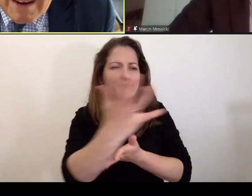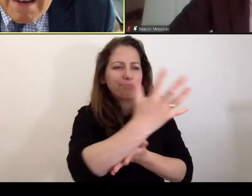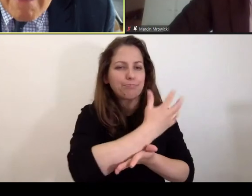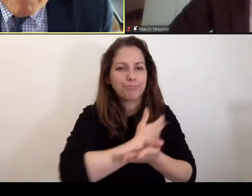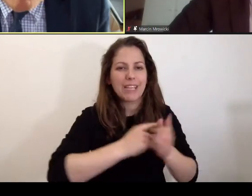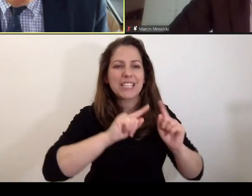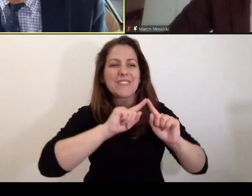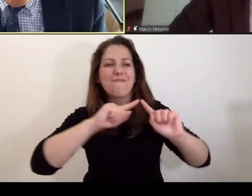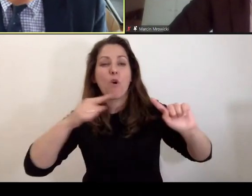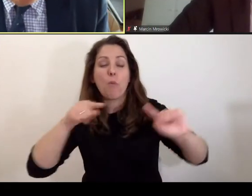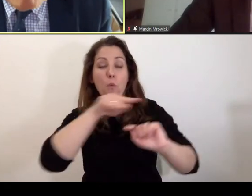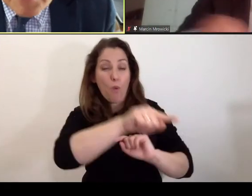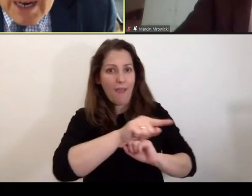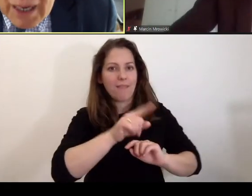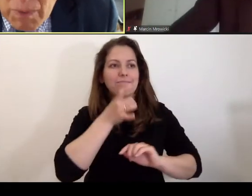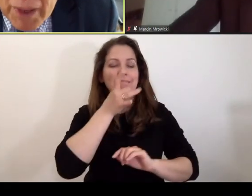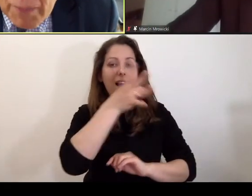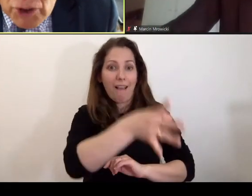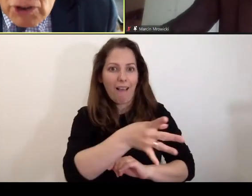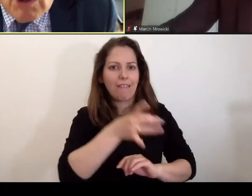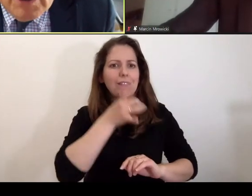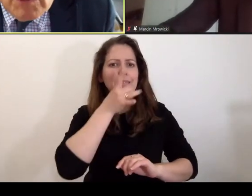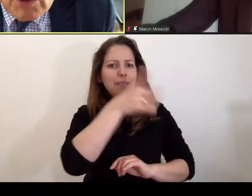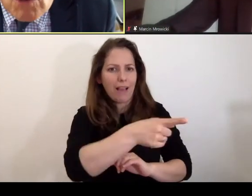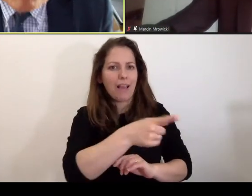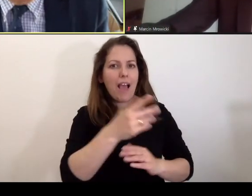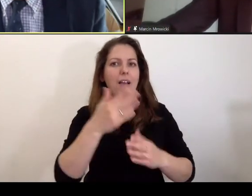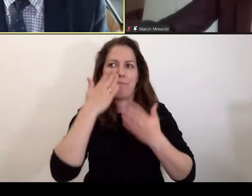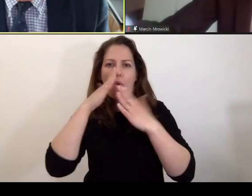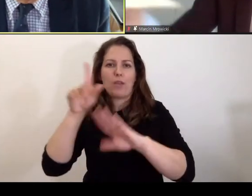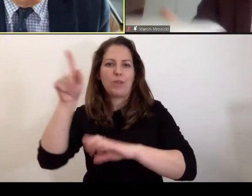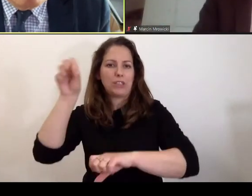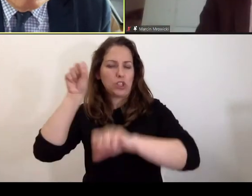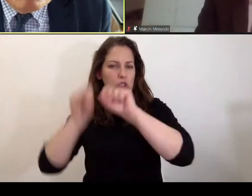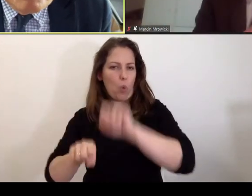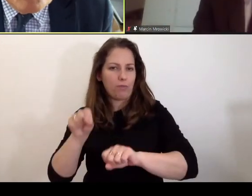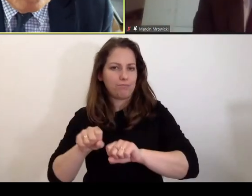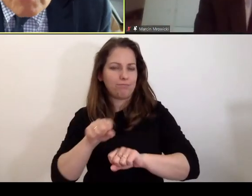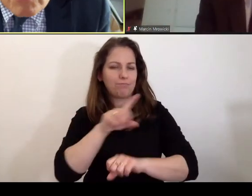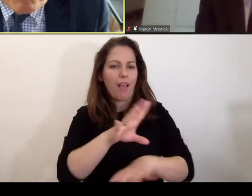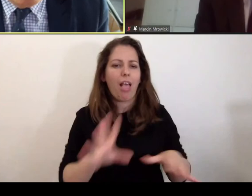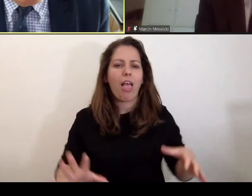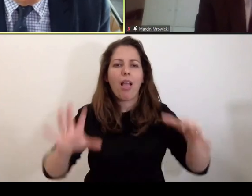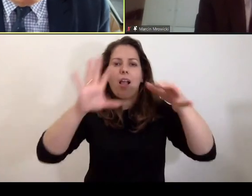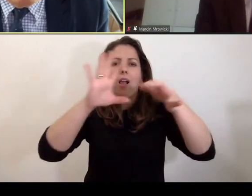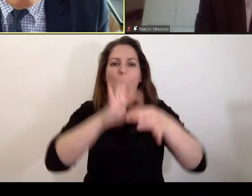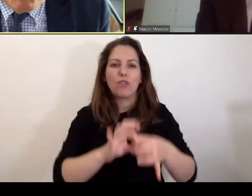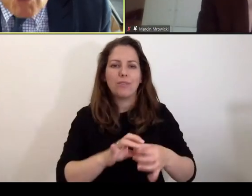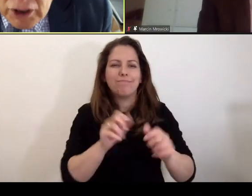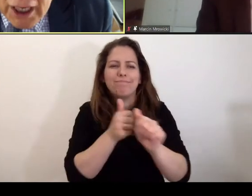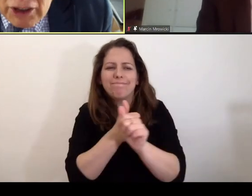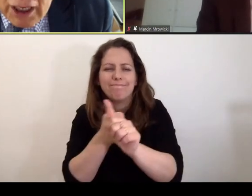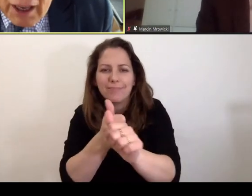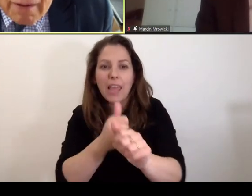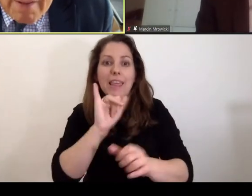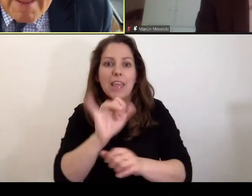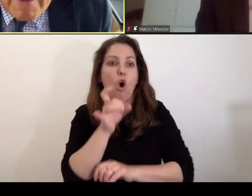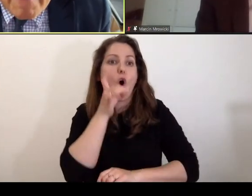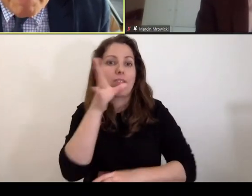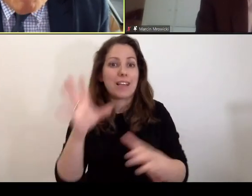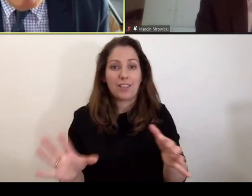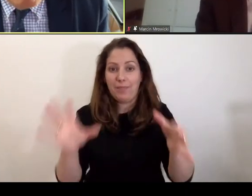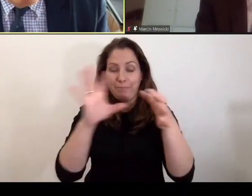skargę i tę skargę popiera przed sądem, czyli łączy funkcję ścigania z funkcją oskarżania.